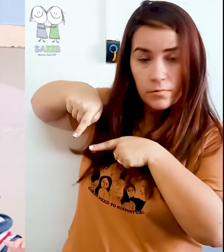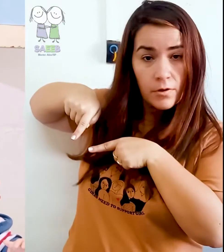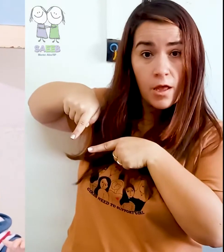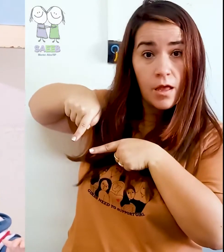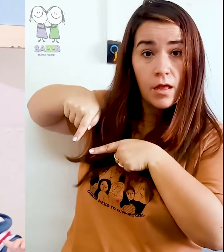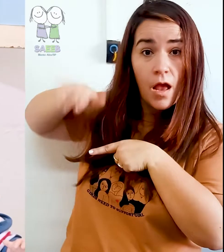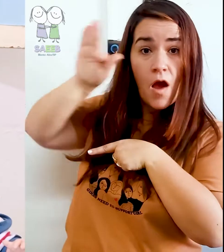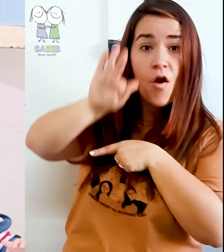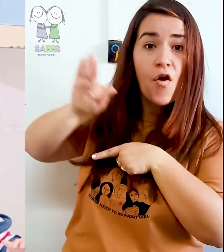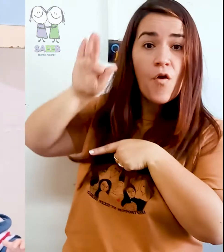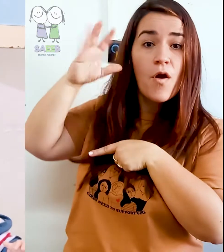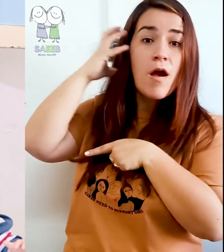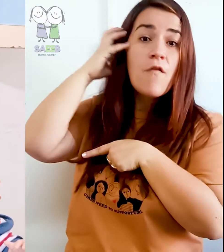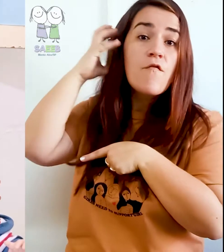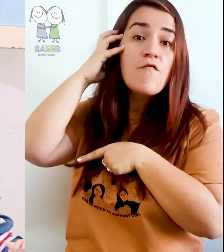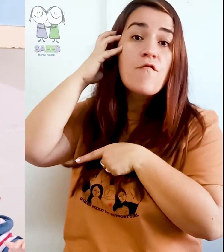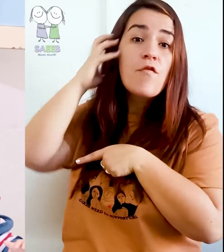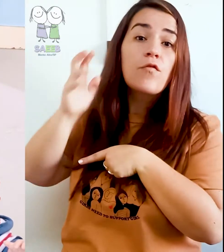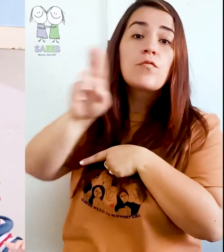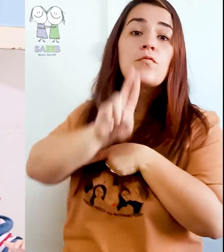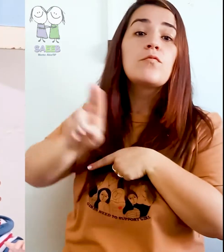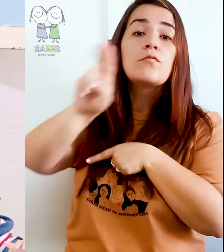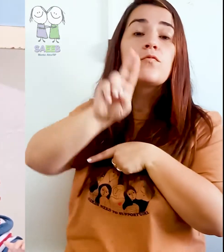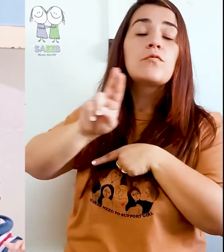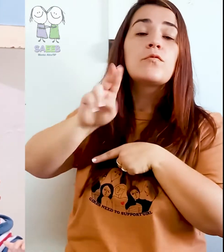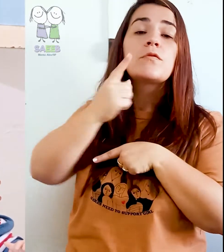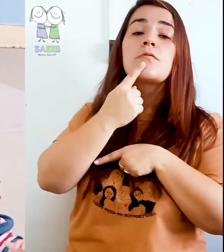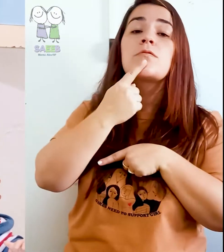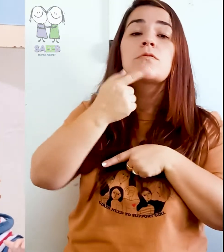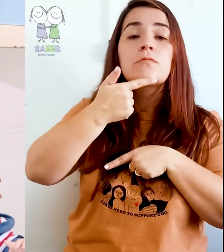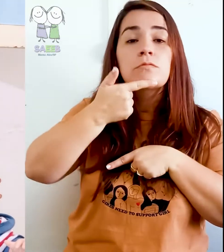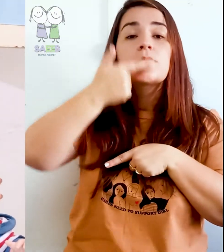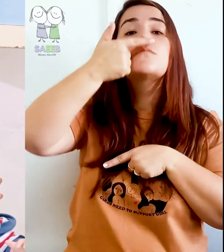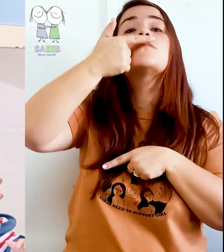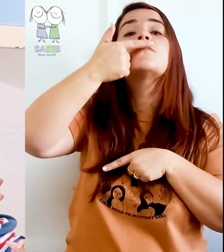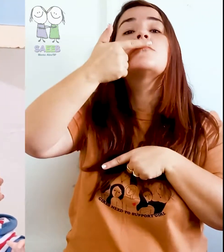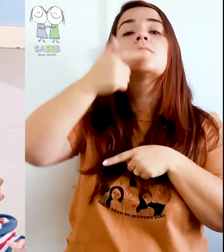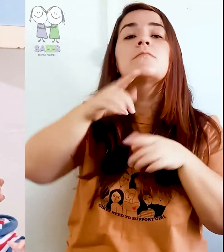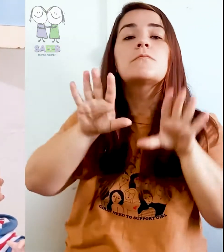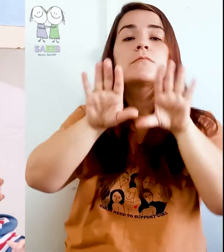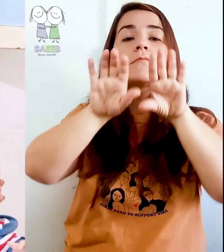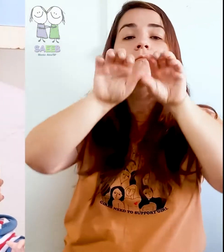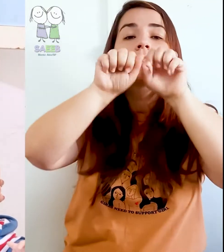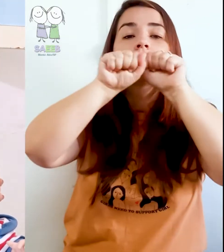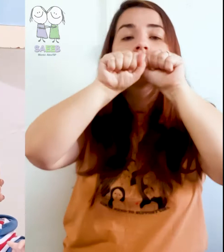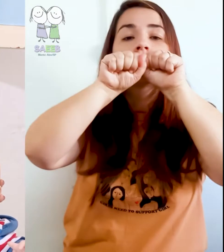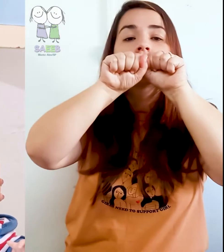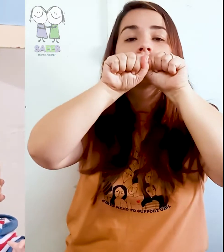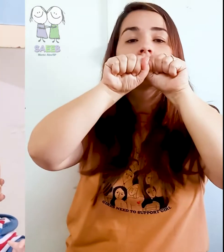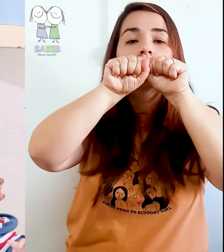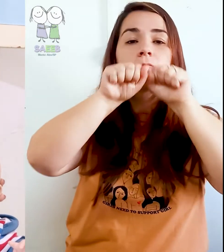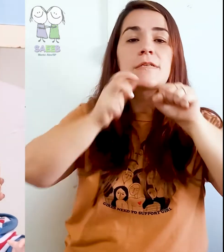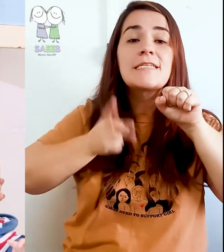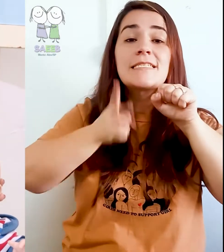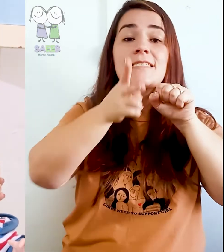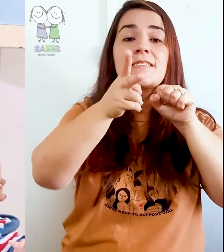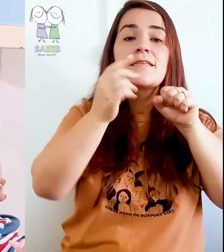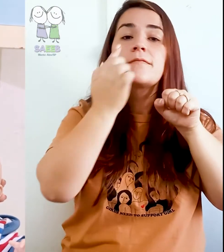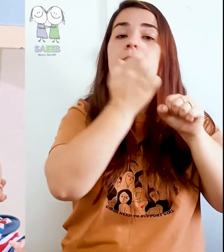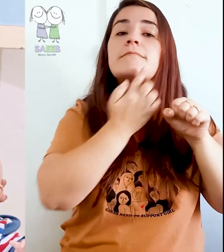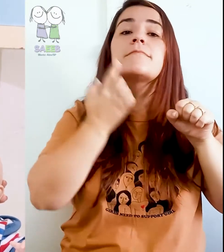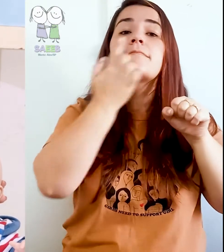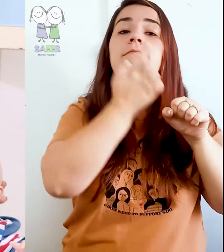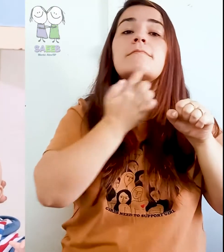pode ser o polegar, o que fica melhor pra massagear o rosto da criança. E vamos fazer o movimento pra fechar esse lábio. De cima pra